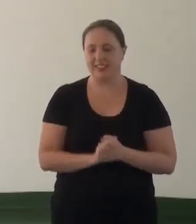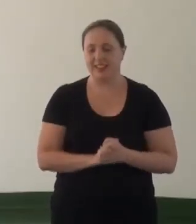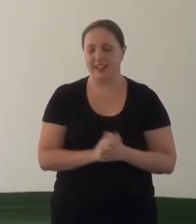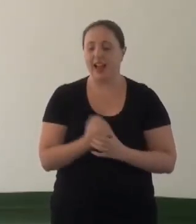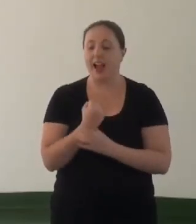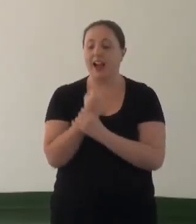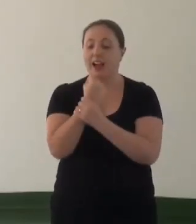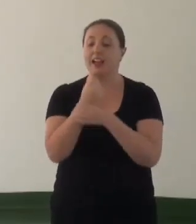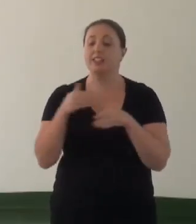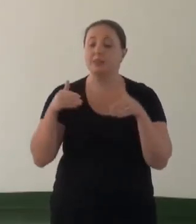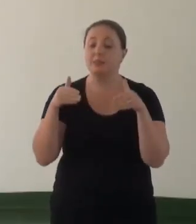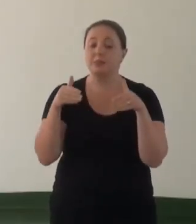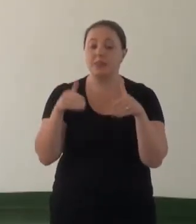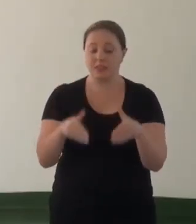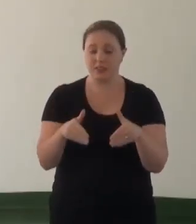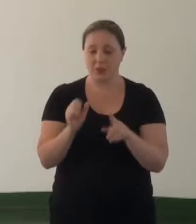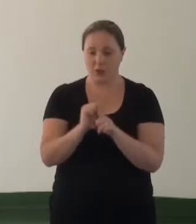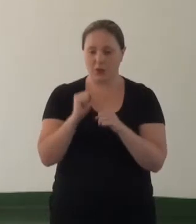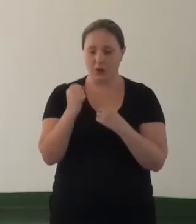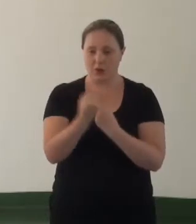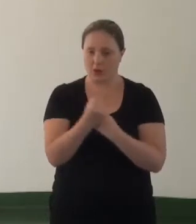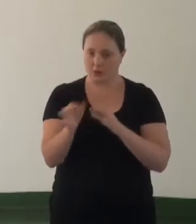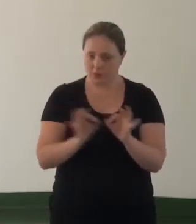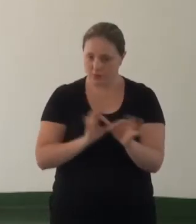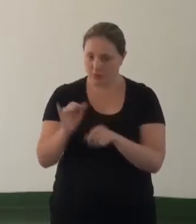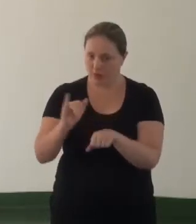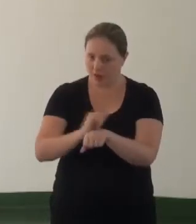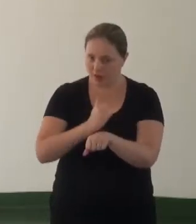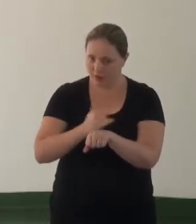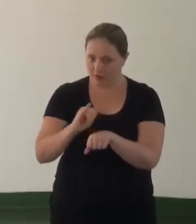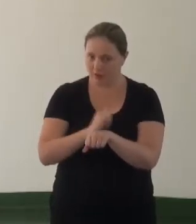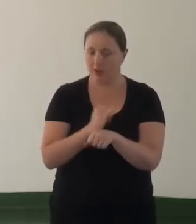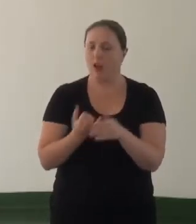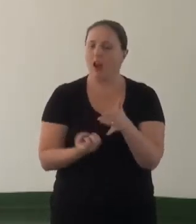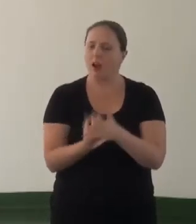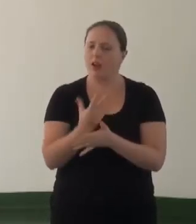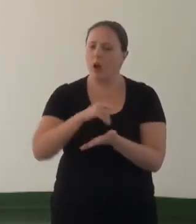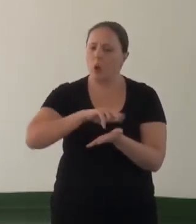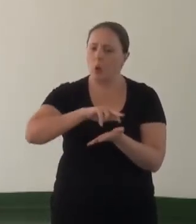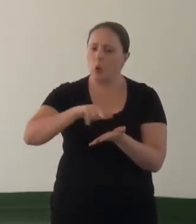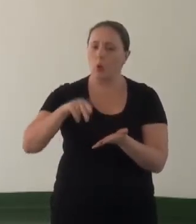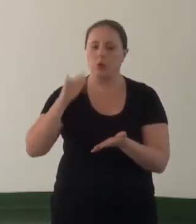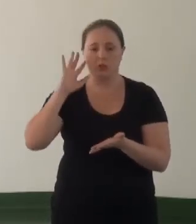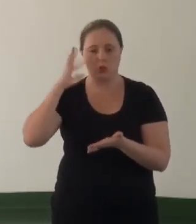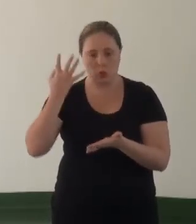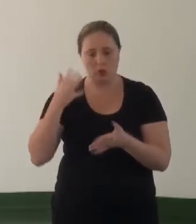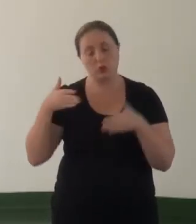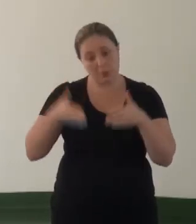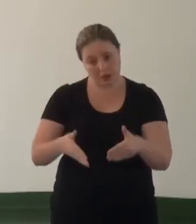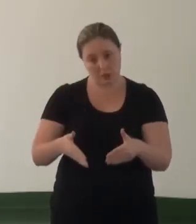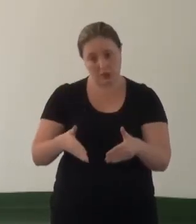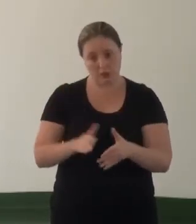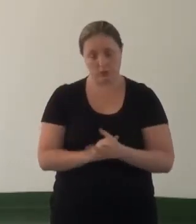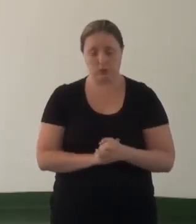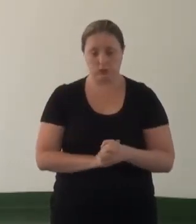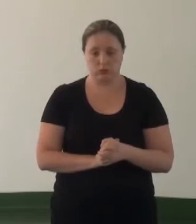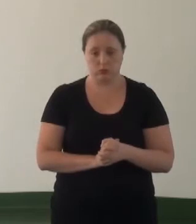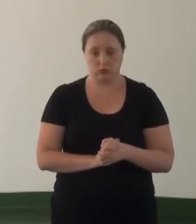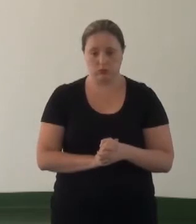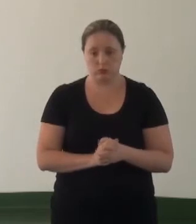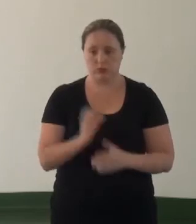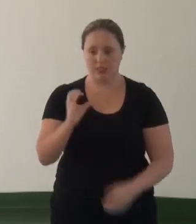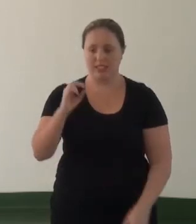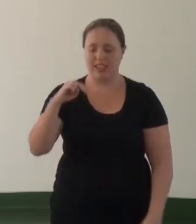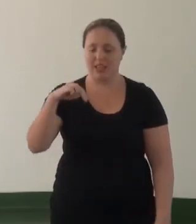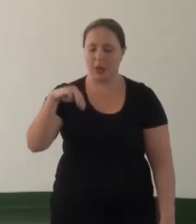Garantir participação social no planejamento estratégico e criar outros instrumentos de participação. O